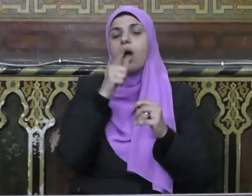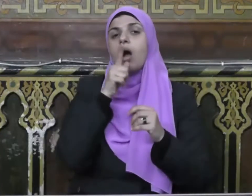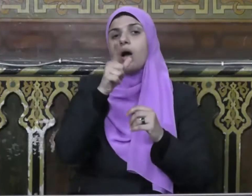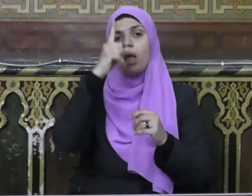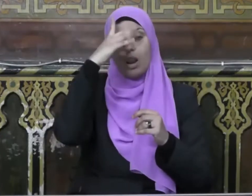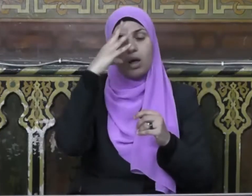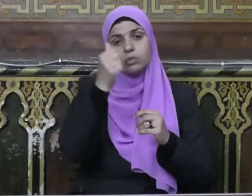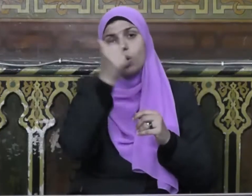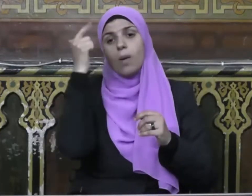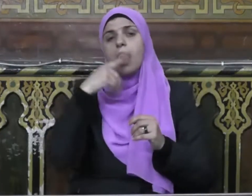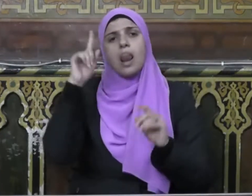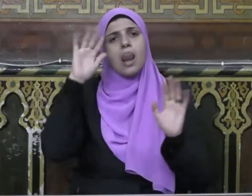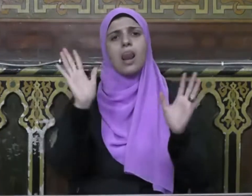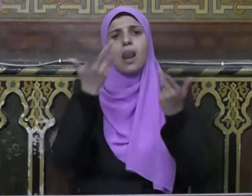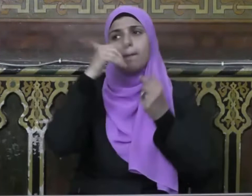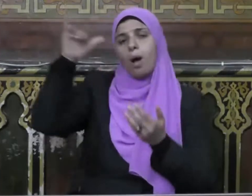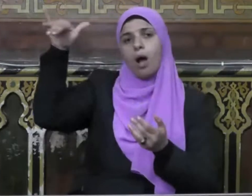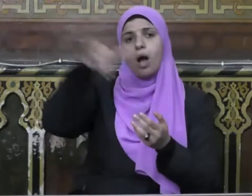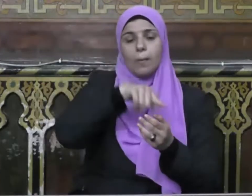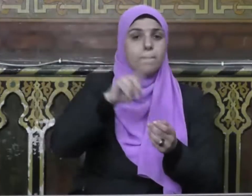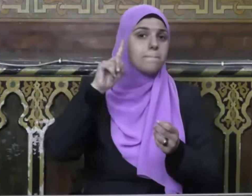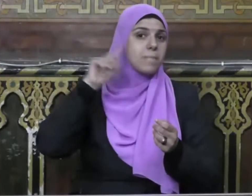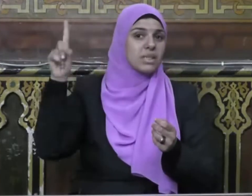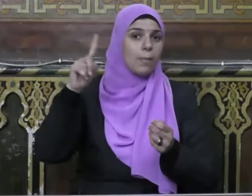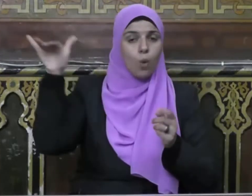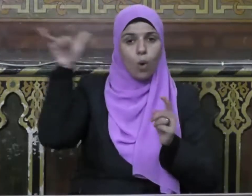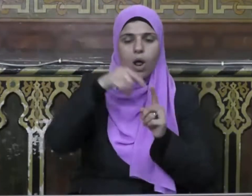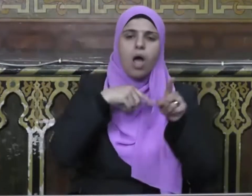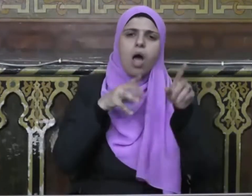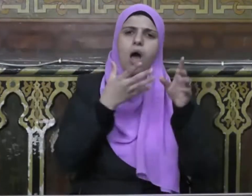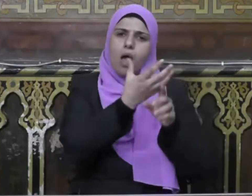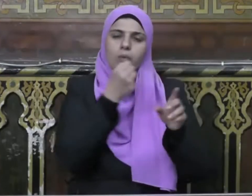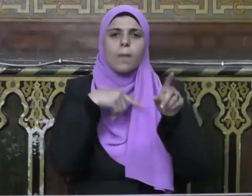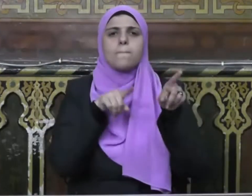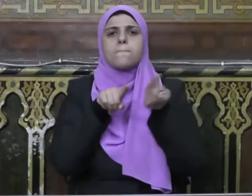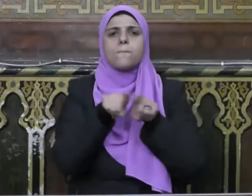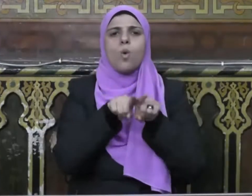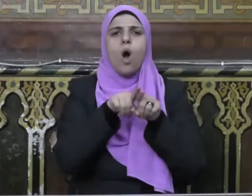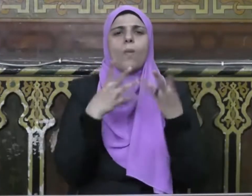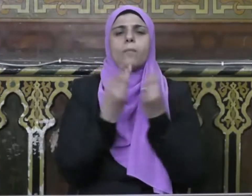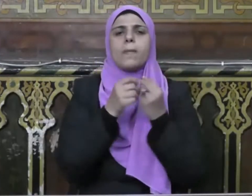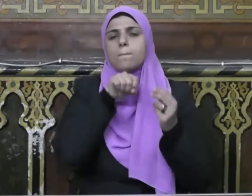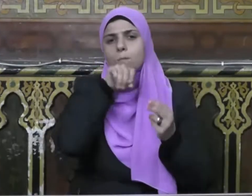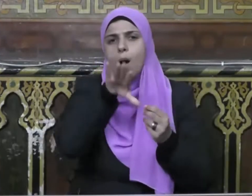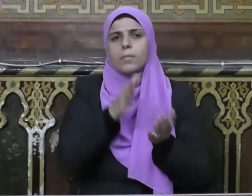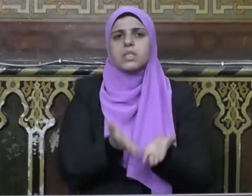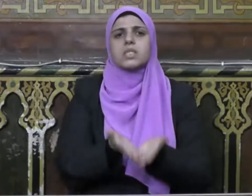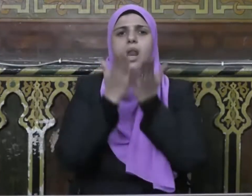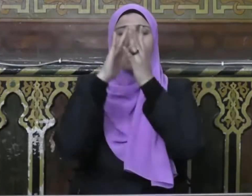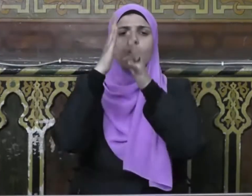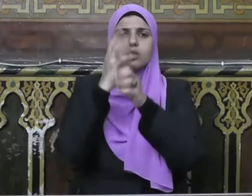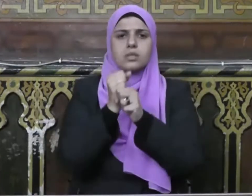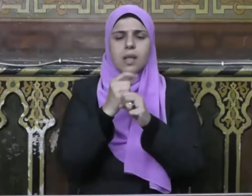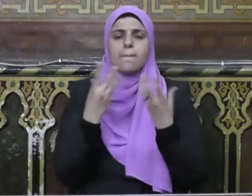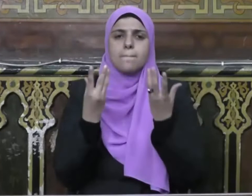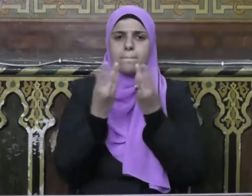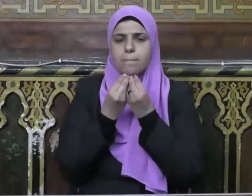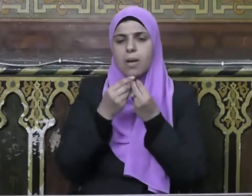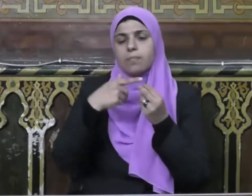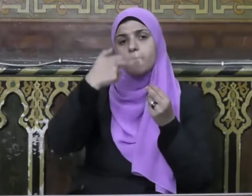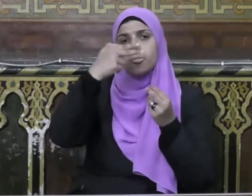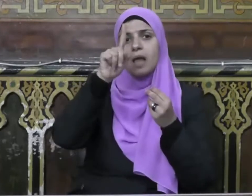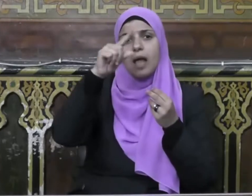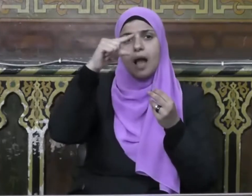عنه قال لما قدموا المدينة آخا رسول الله صلى الله عليه وسلم